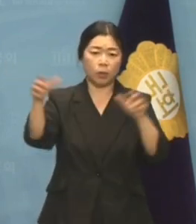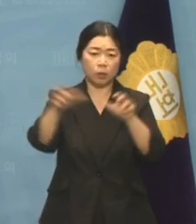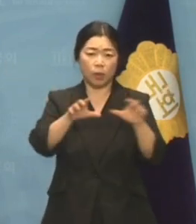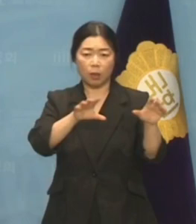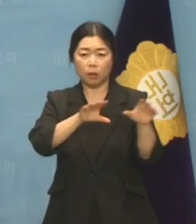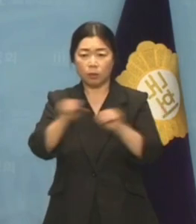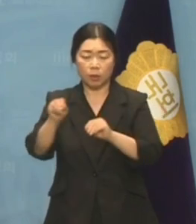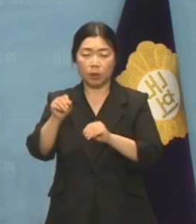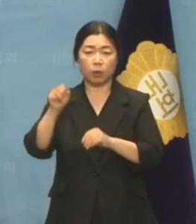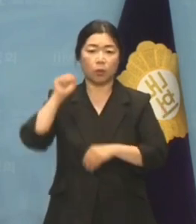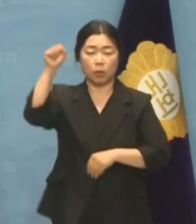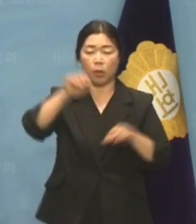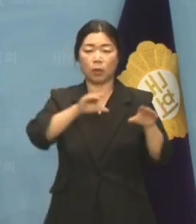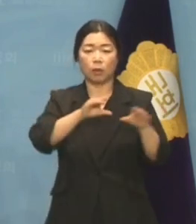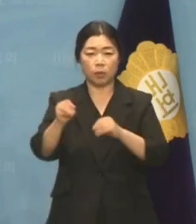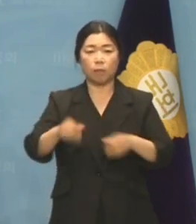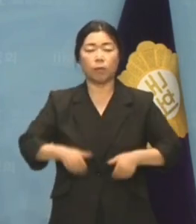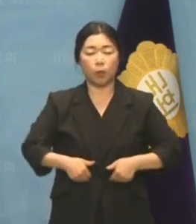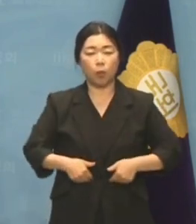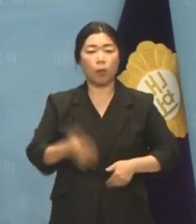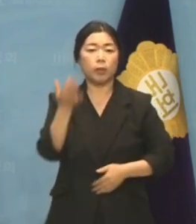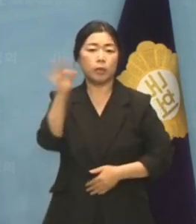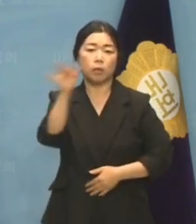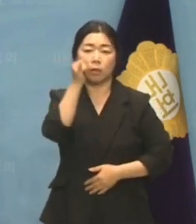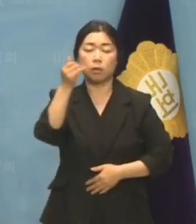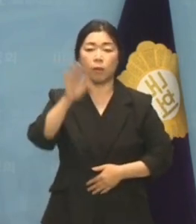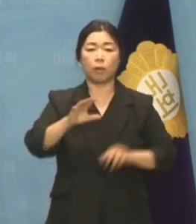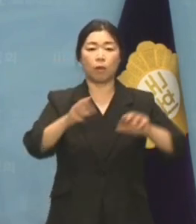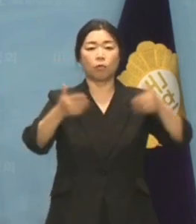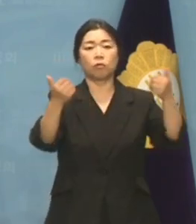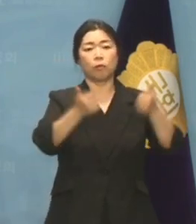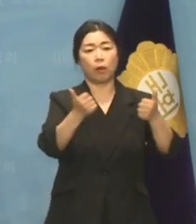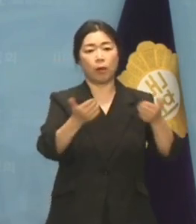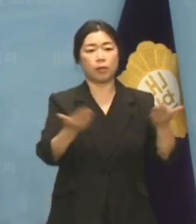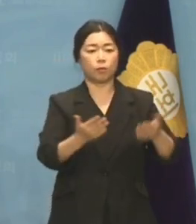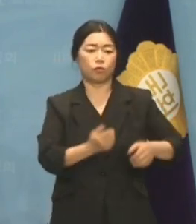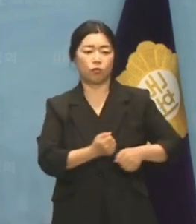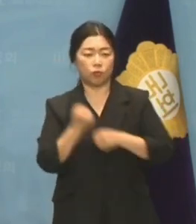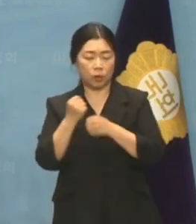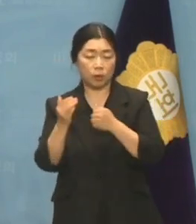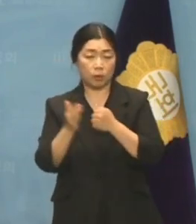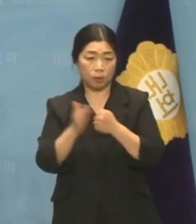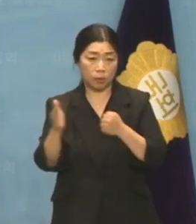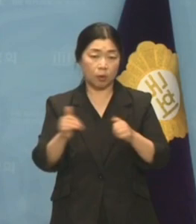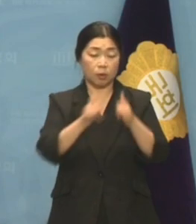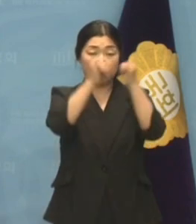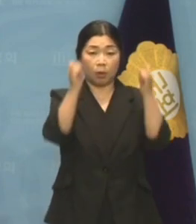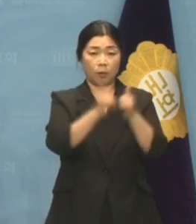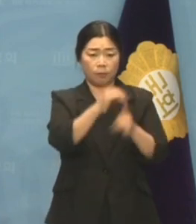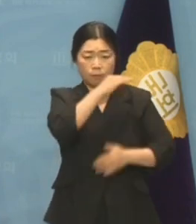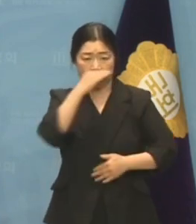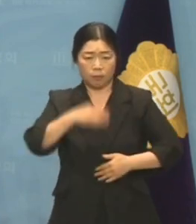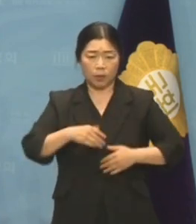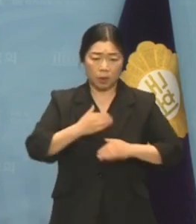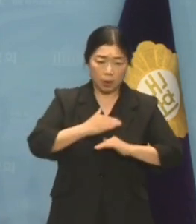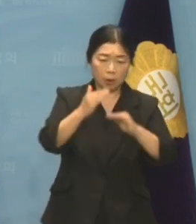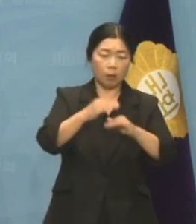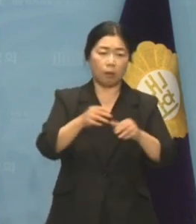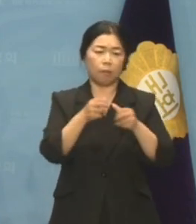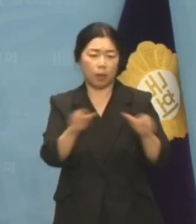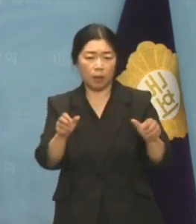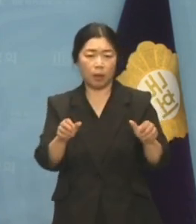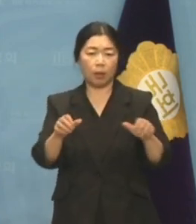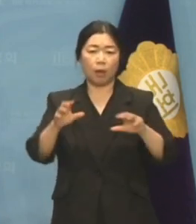있다고 인정했습니다. 그러나 국회의 직무유기로 인해 사회의 안정질서가 깨어지고 국민들의 평온한